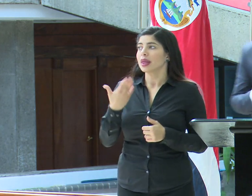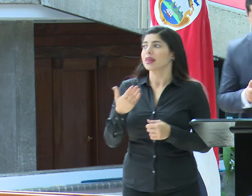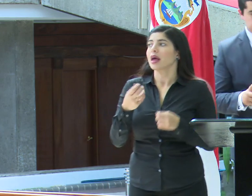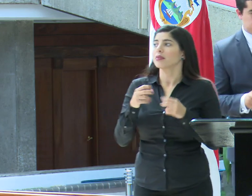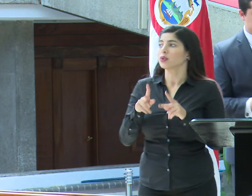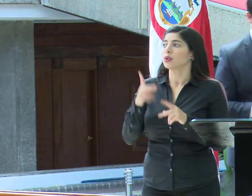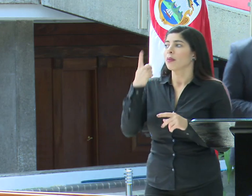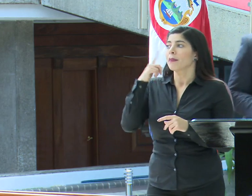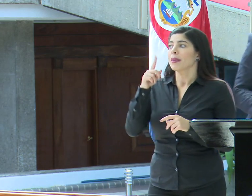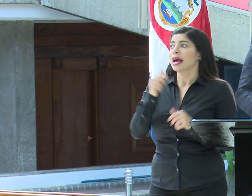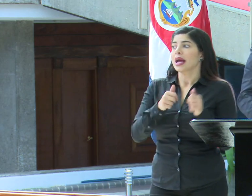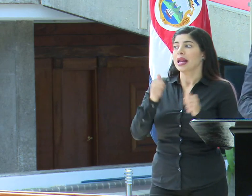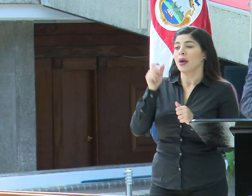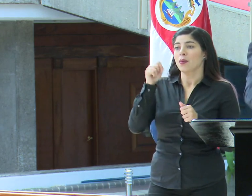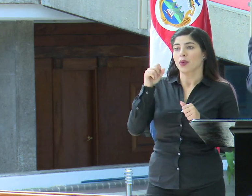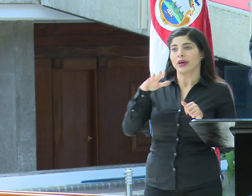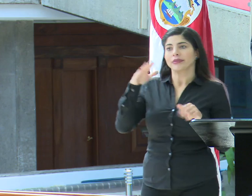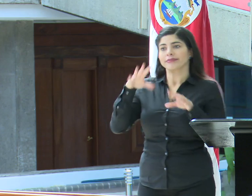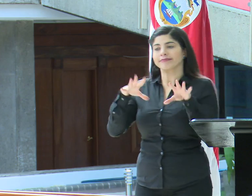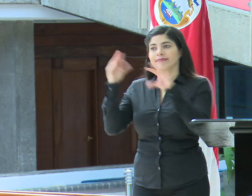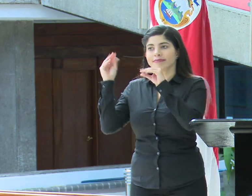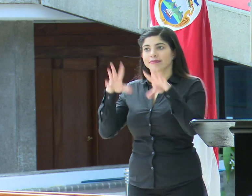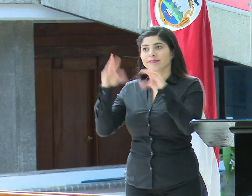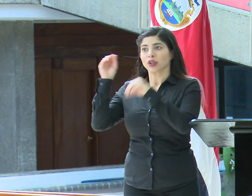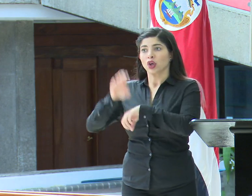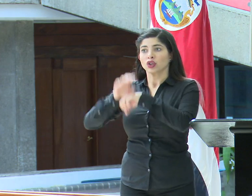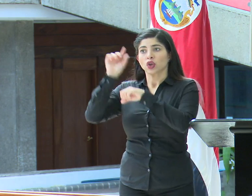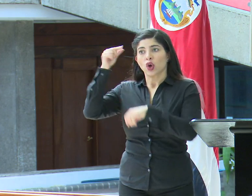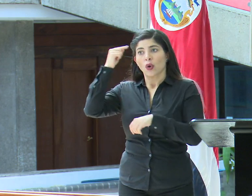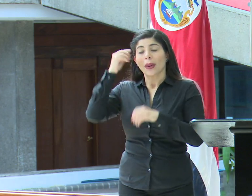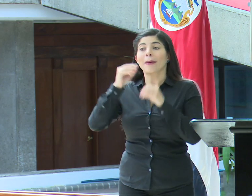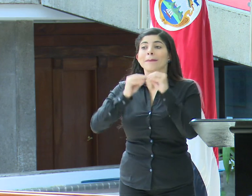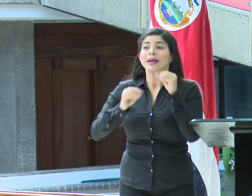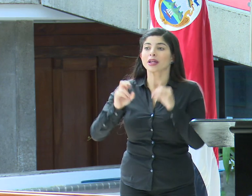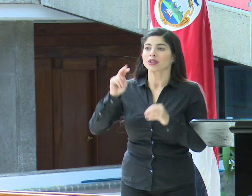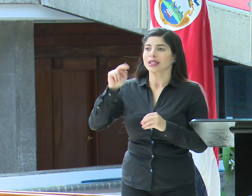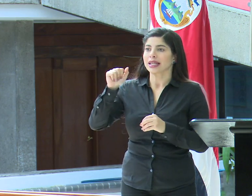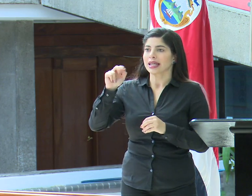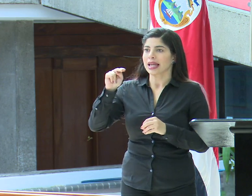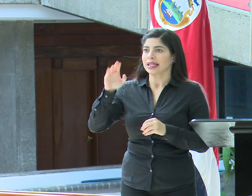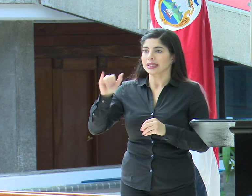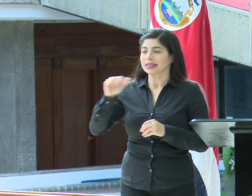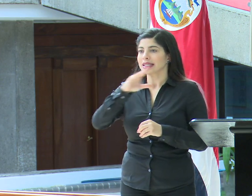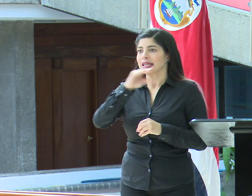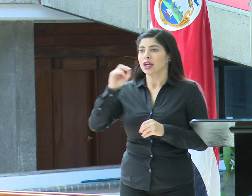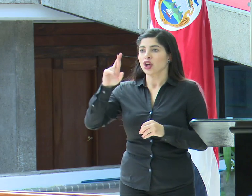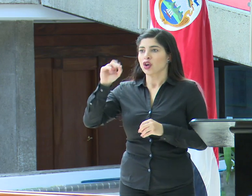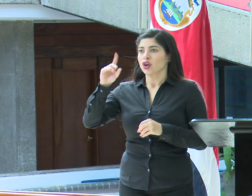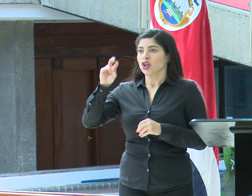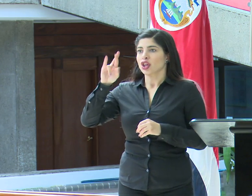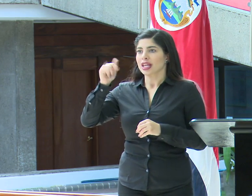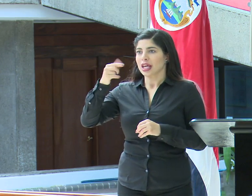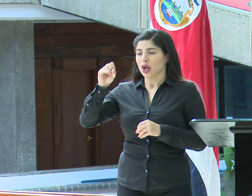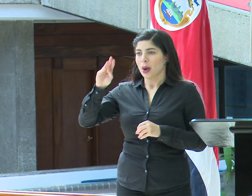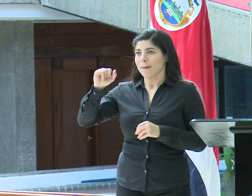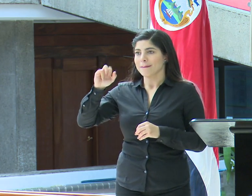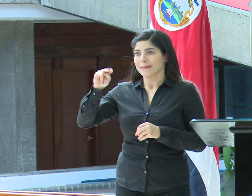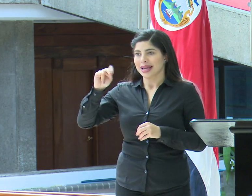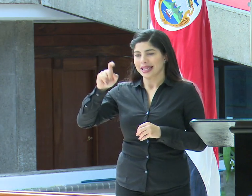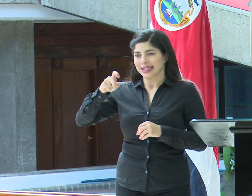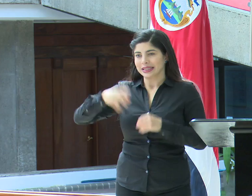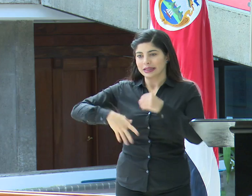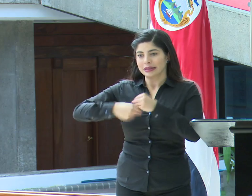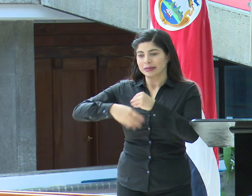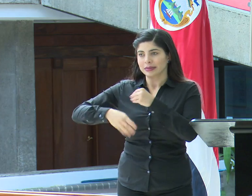para que los jerarcas se puedan ir retirando para Consejo de Gobierno, excepto doña Nancy y don Rodrigo Marín, que tienen que contestar dos